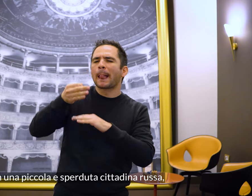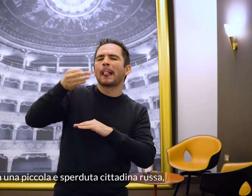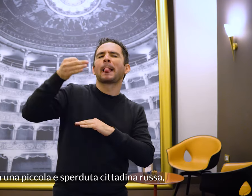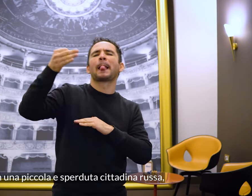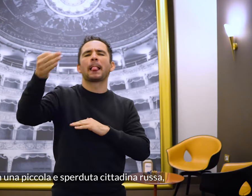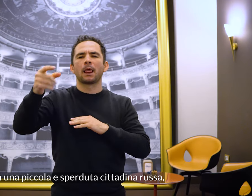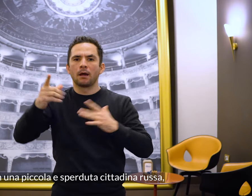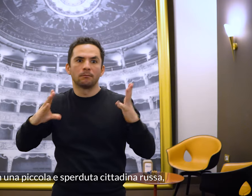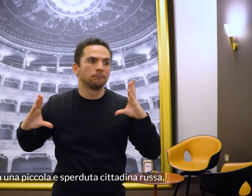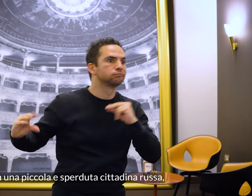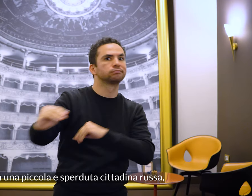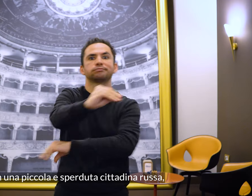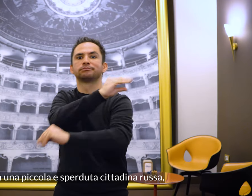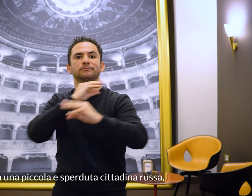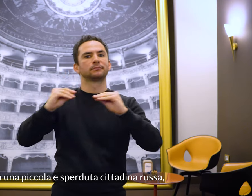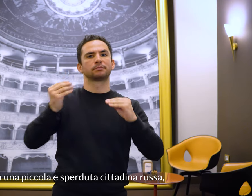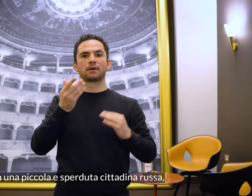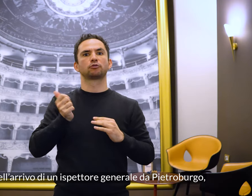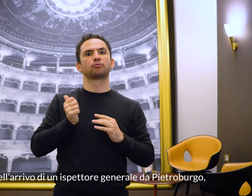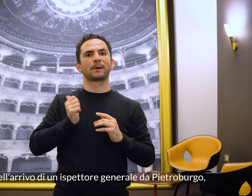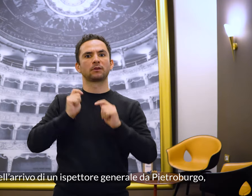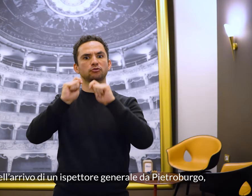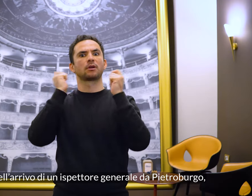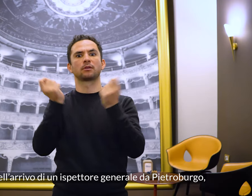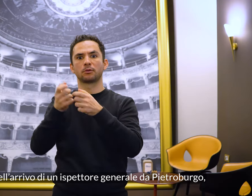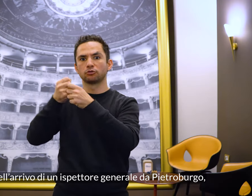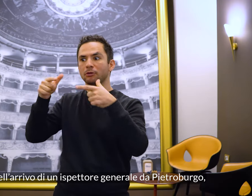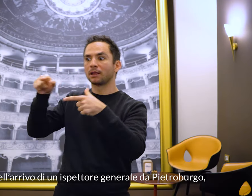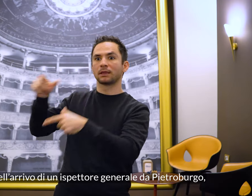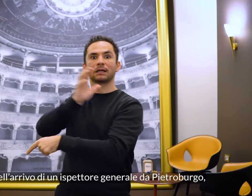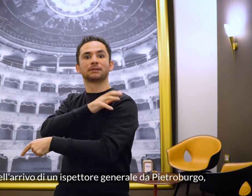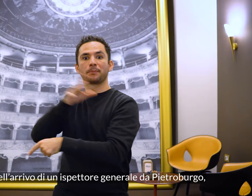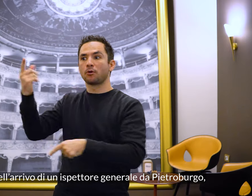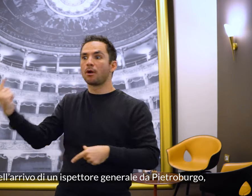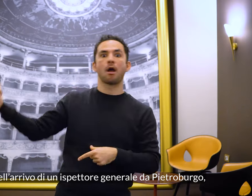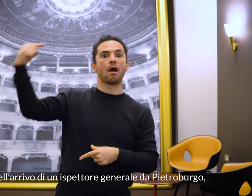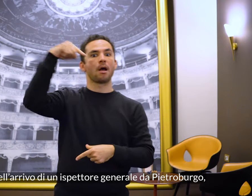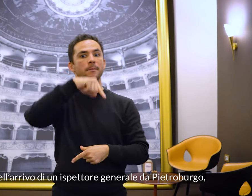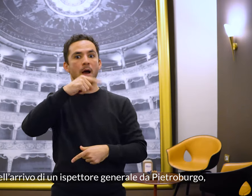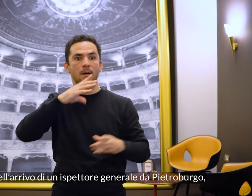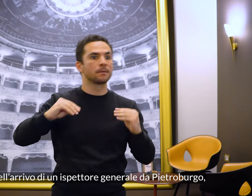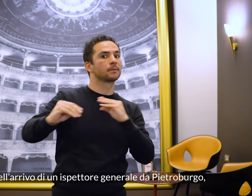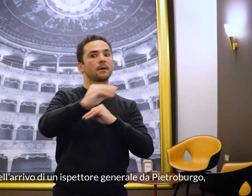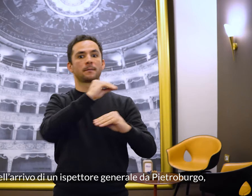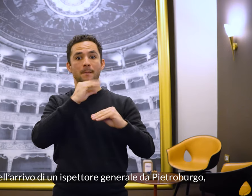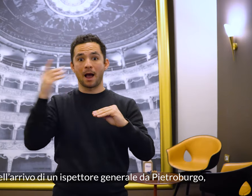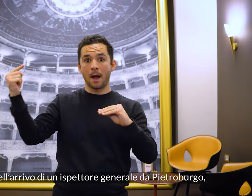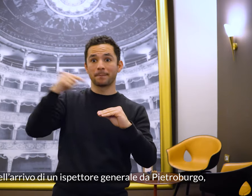e sperduta cittadina russa, la notizia dell'arrivo di un Ispettore generale da